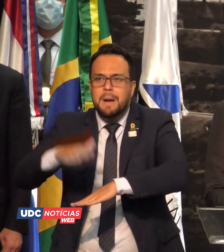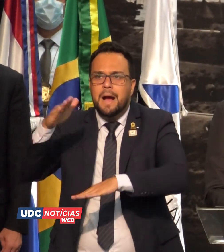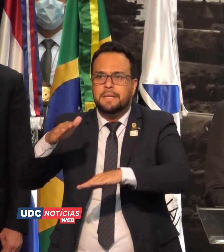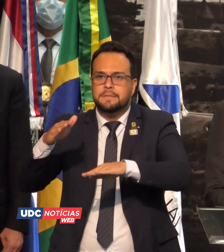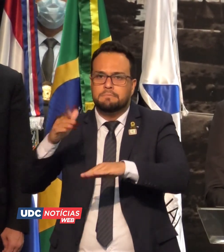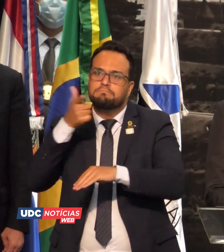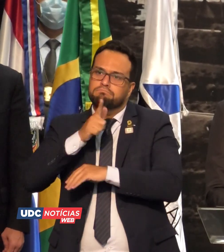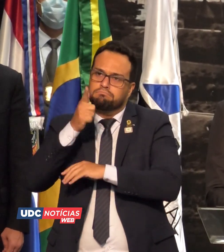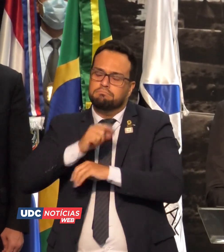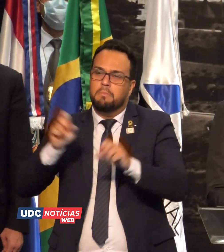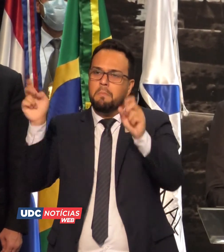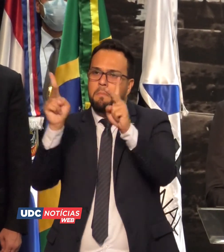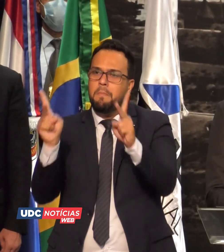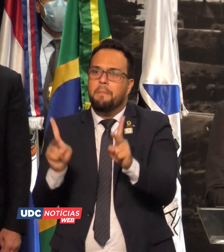paz e tranquilidade.